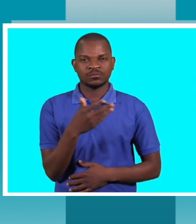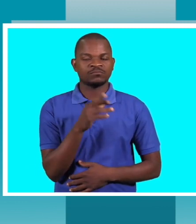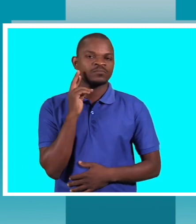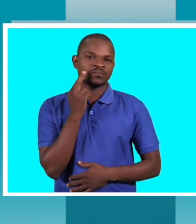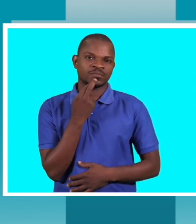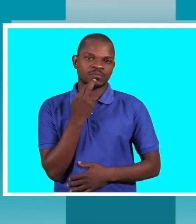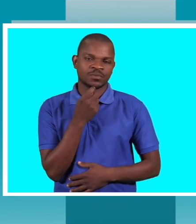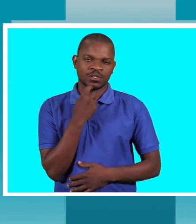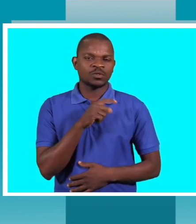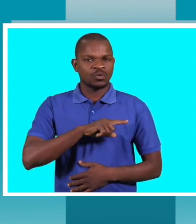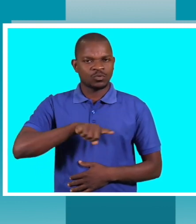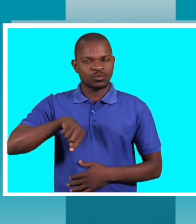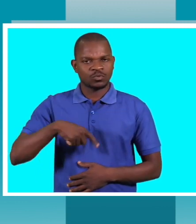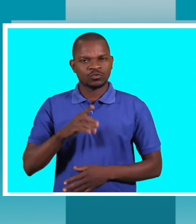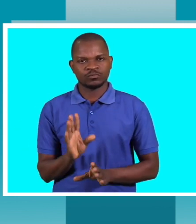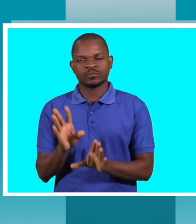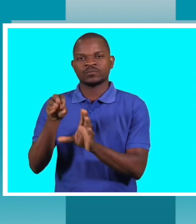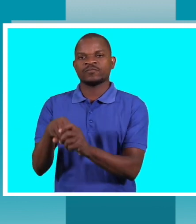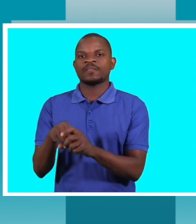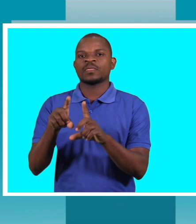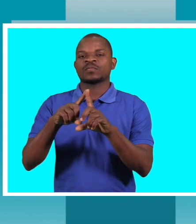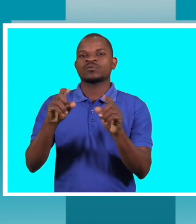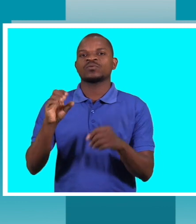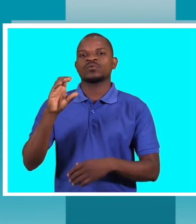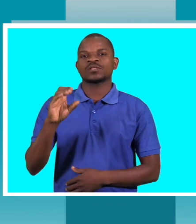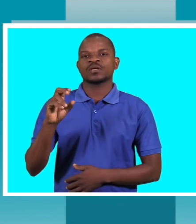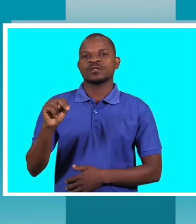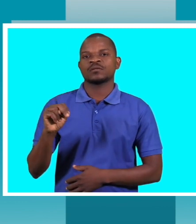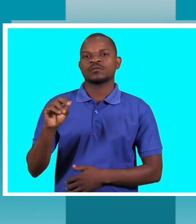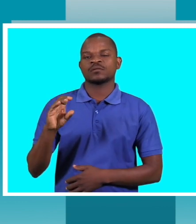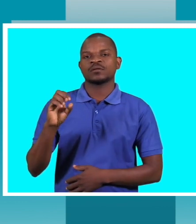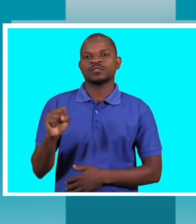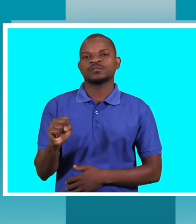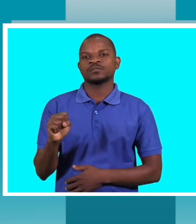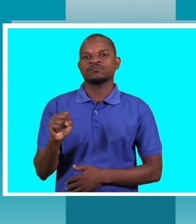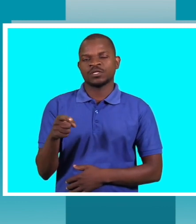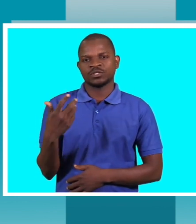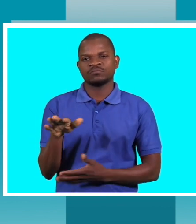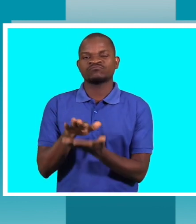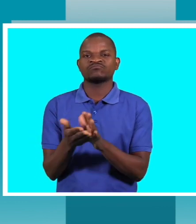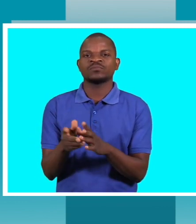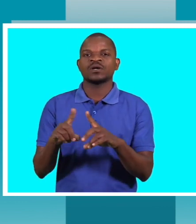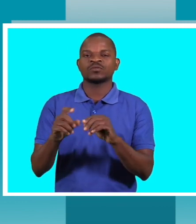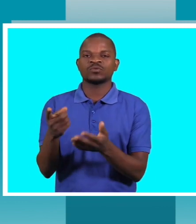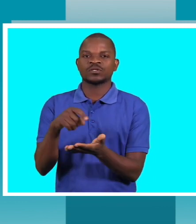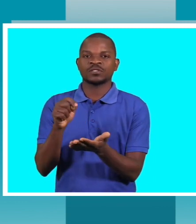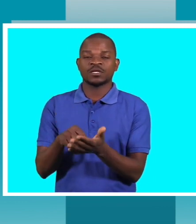juntar às ações que o CNCS está a organizar ao nível da cidade de Maputo, onde vamos oferecer